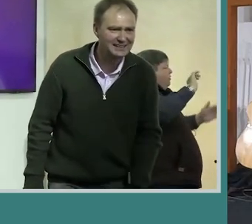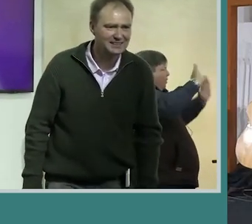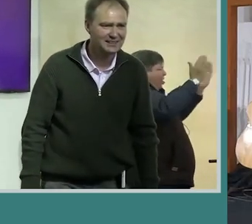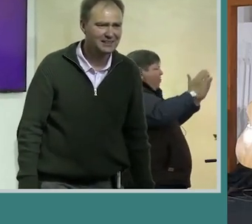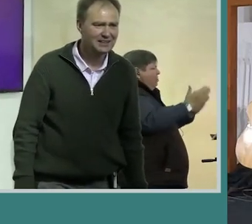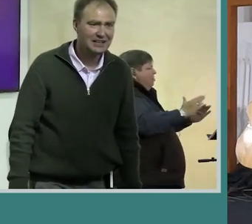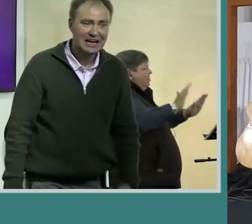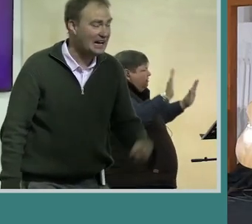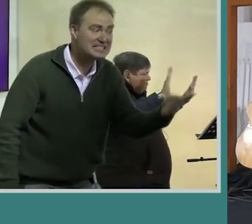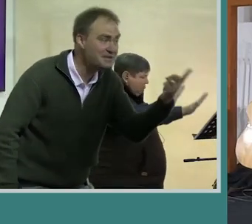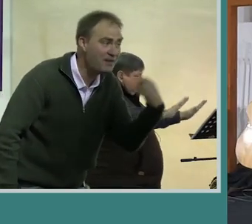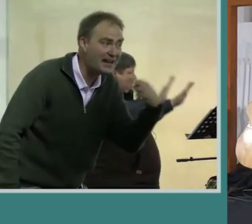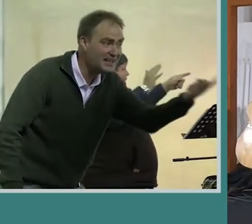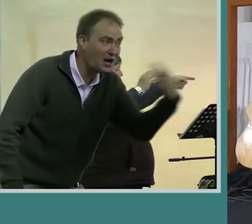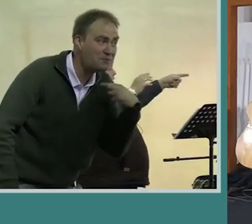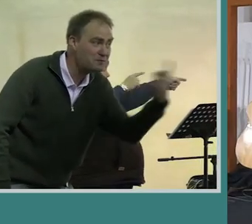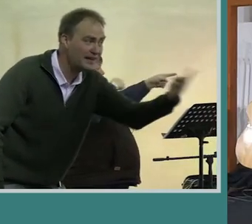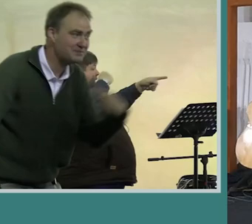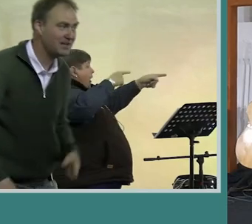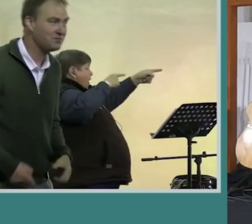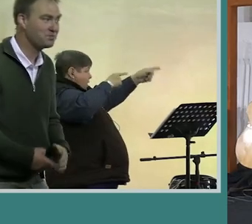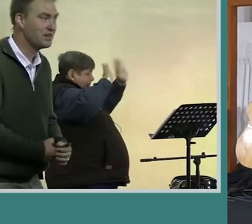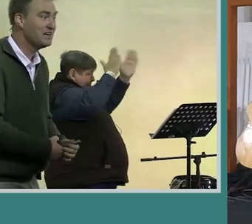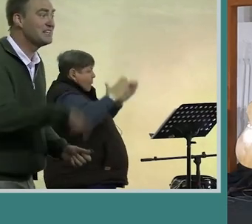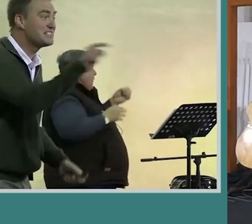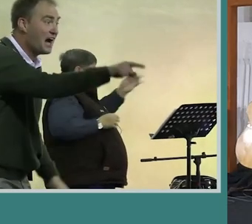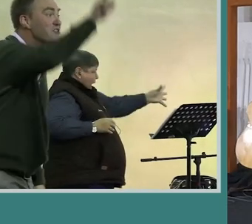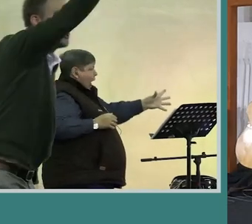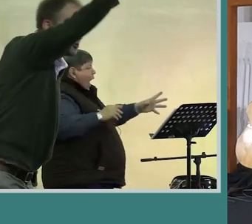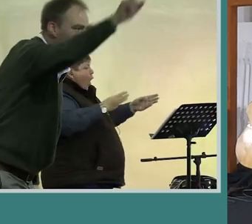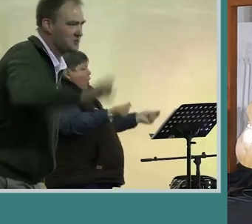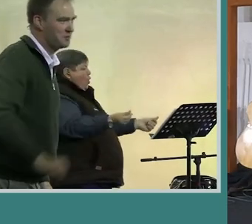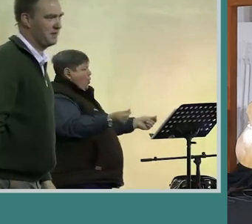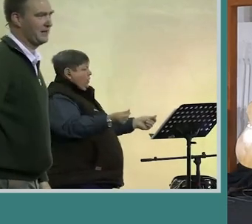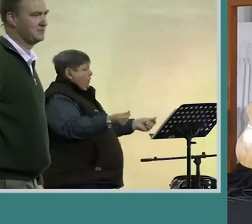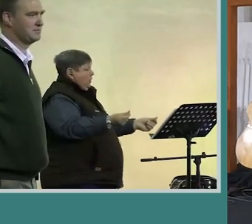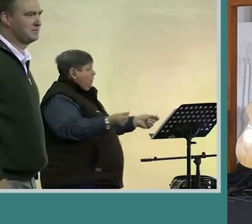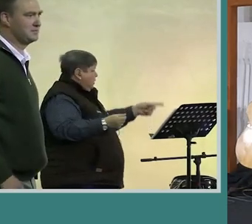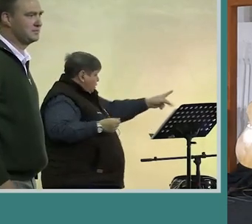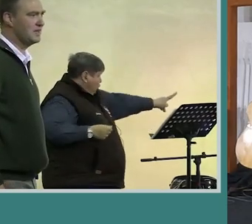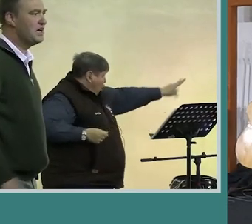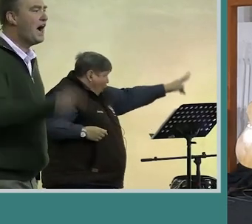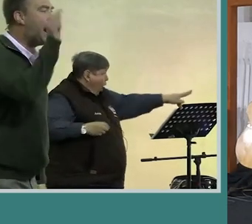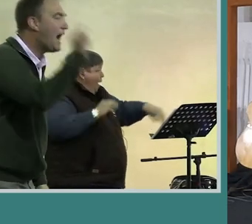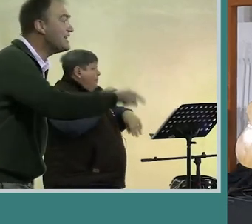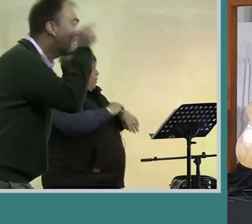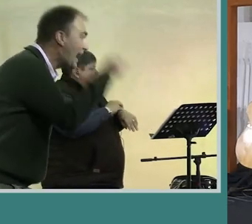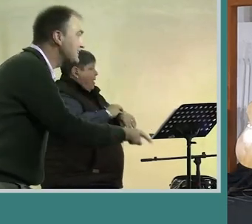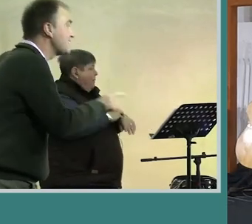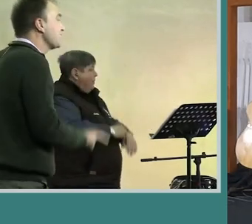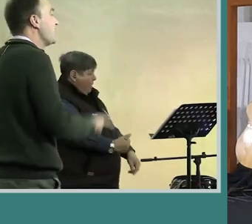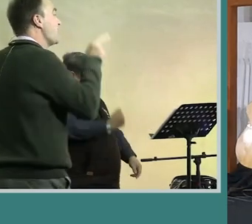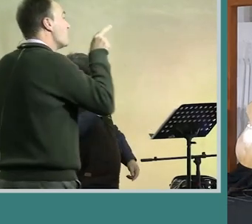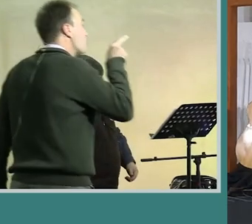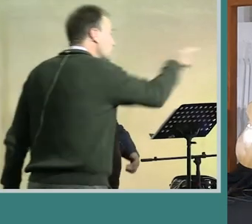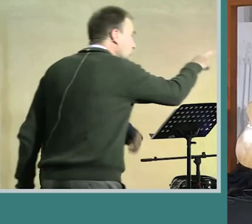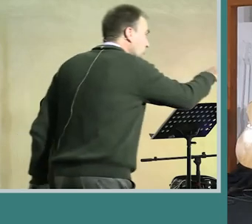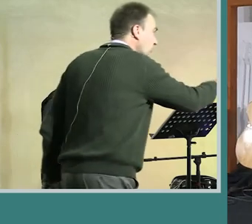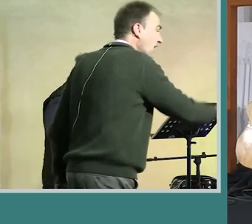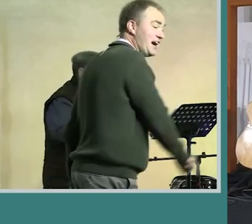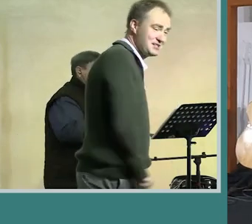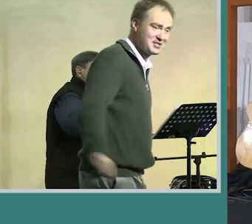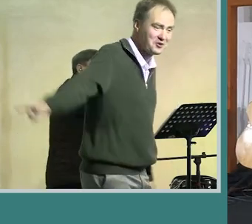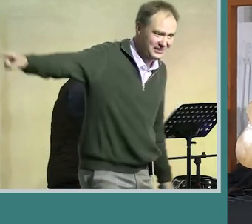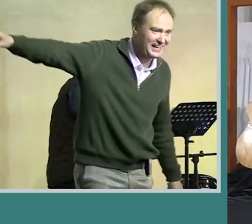en jy het is nie my en jou probleem nie dit is jou en jou Godse probleem gaan jy terug na jou God